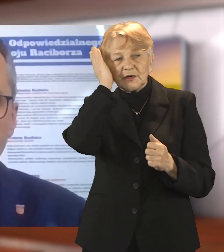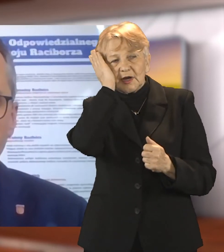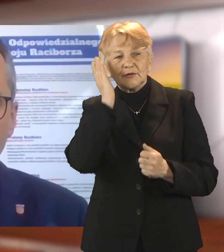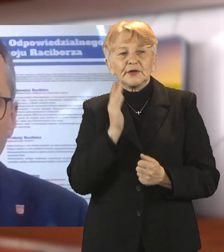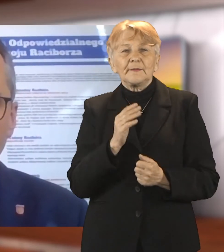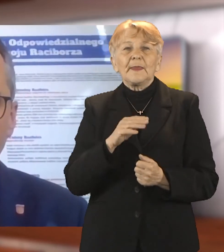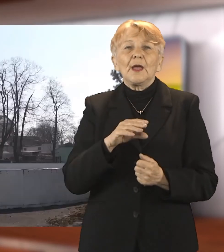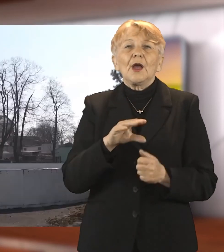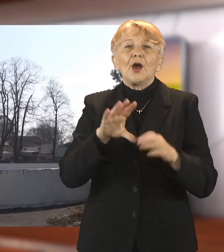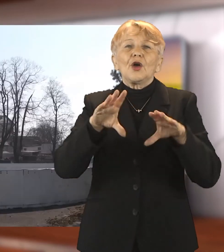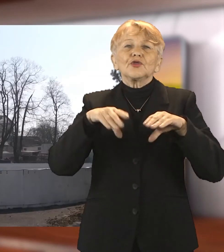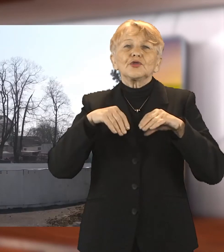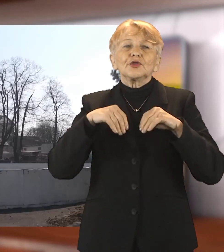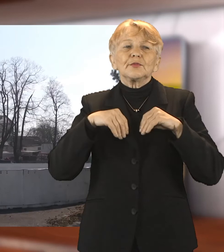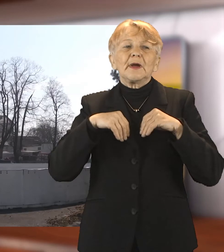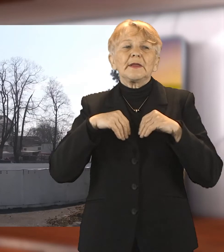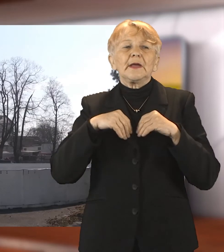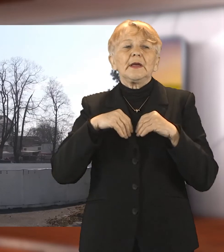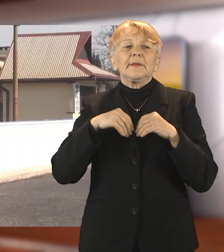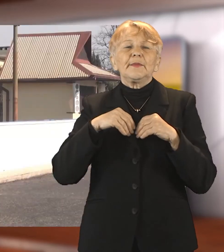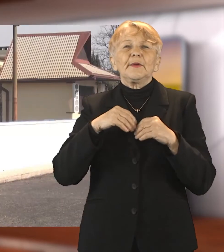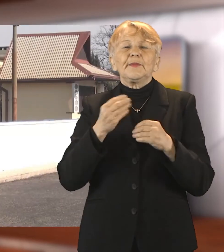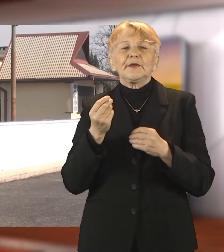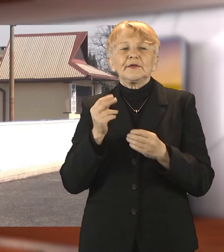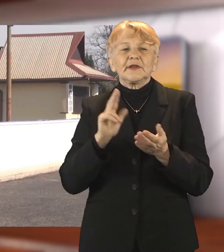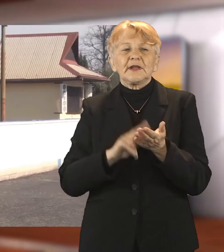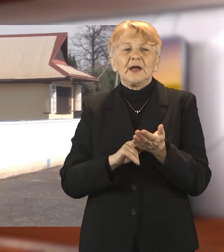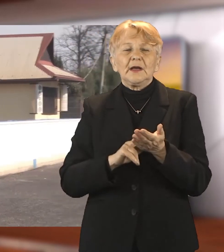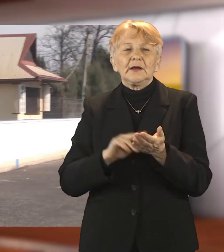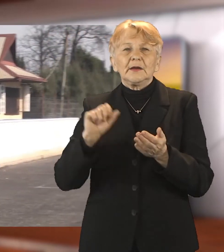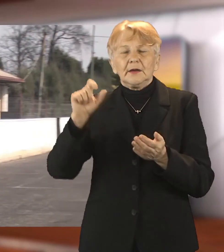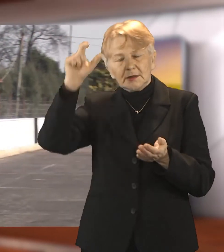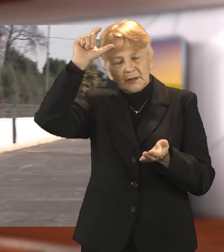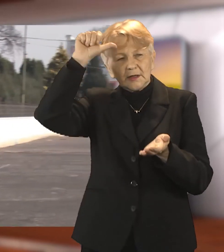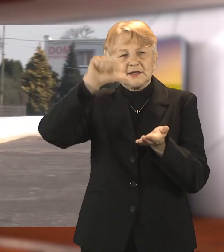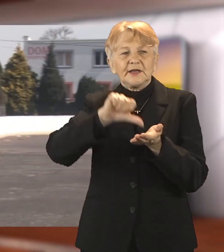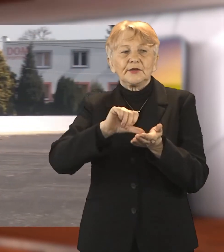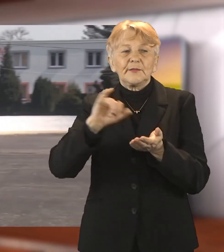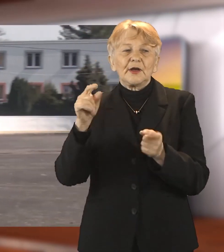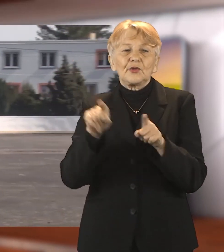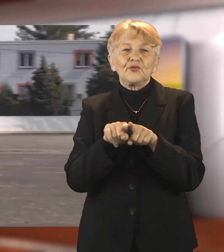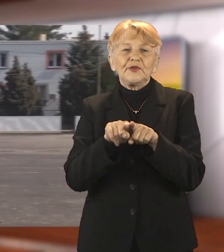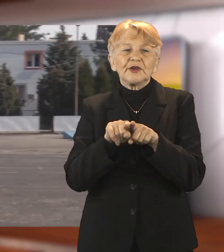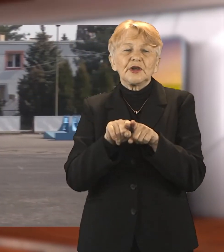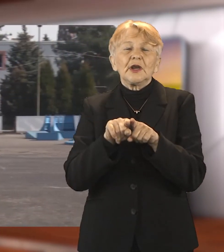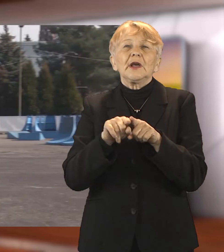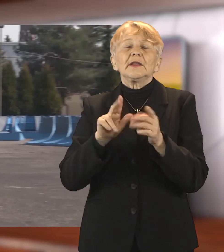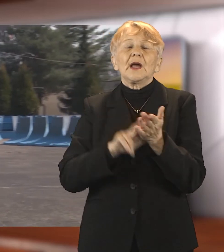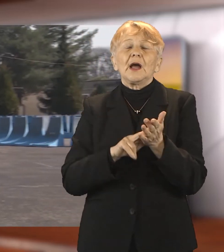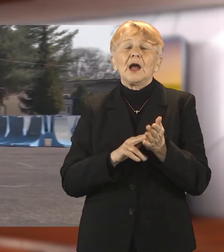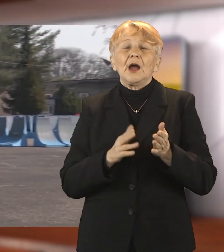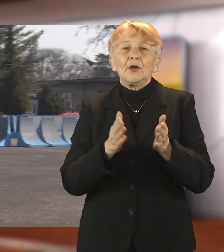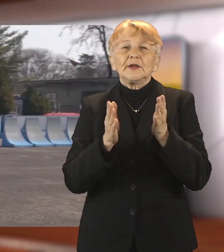integracji społecznej. Otrzymane pieniądze mają zostać przeznaczone na wspomniane centrum, a także na drogę dojazdową do strefy przy ulicy